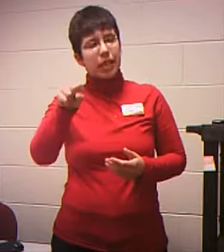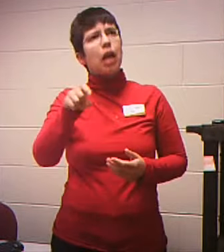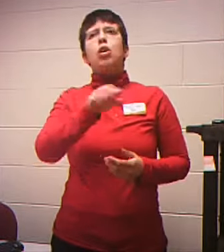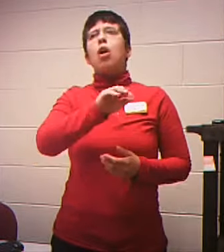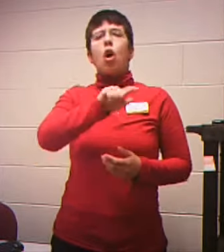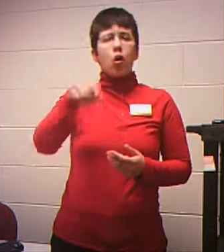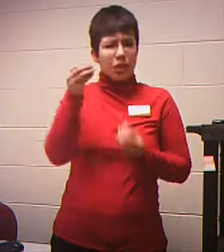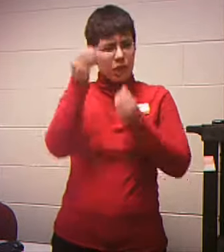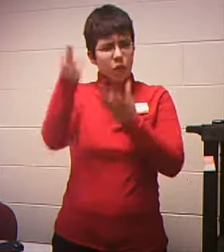And Then Down Here